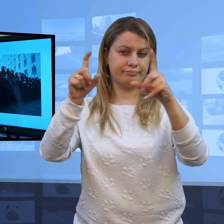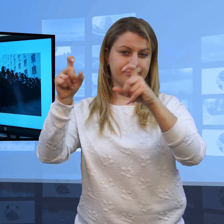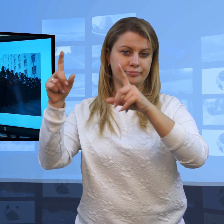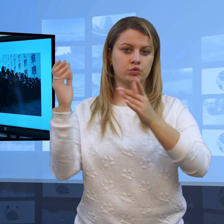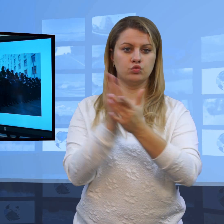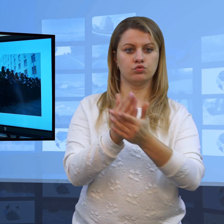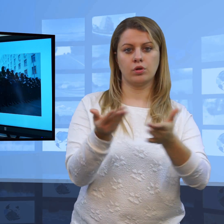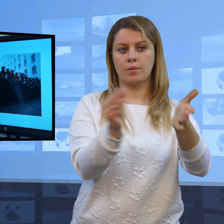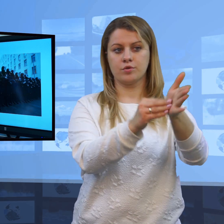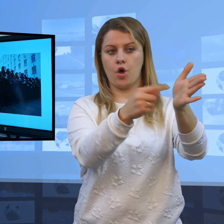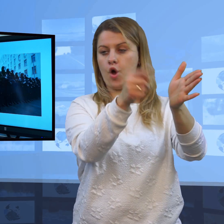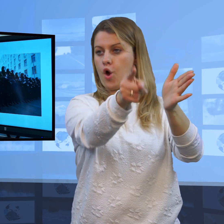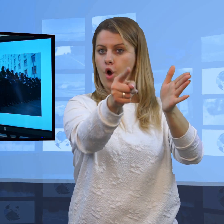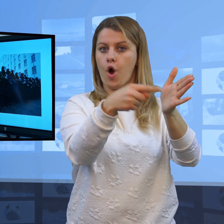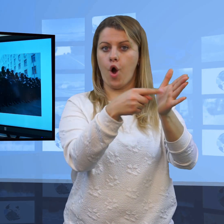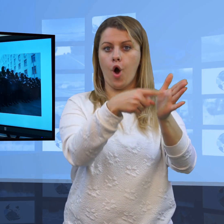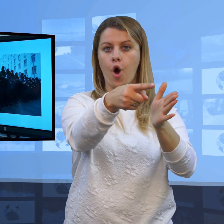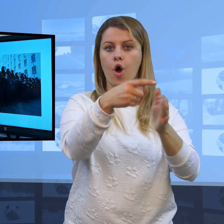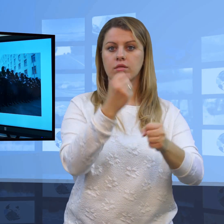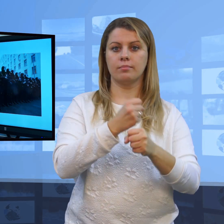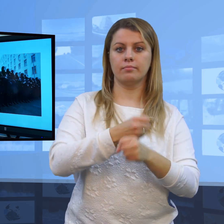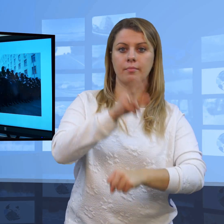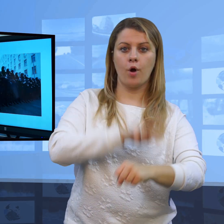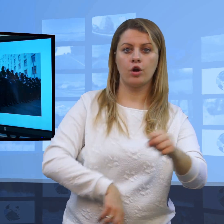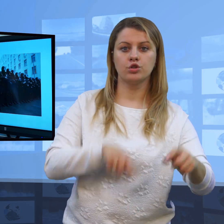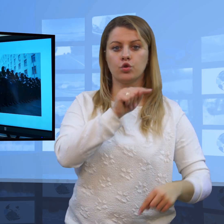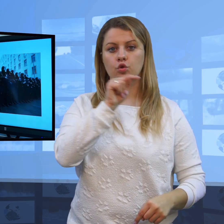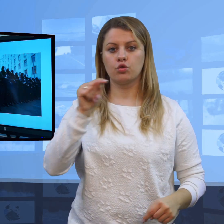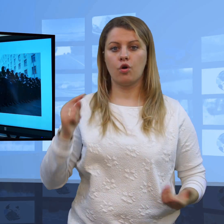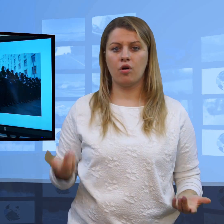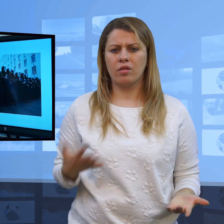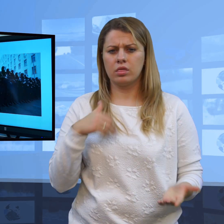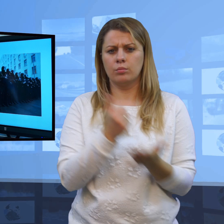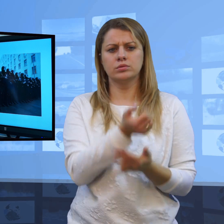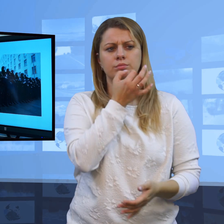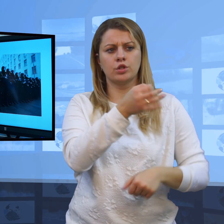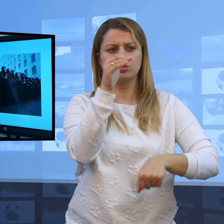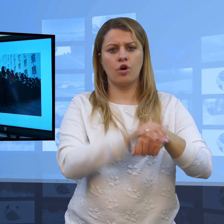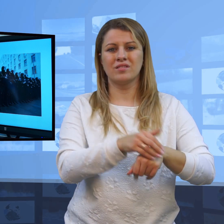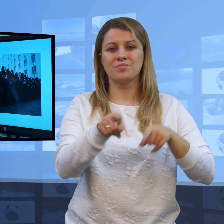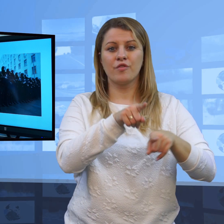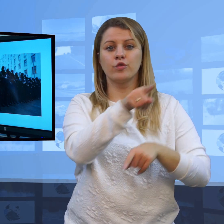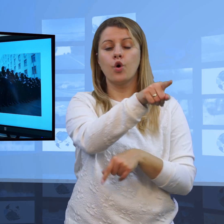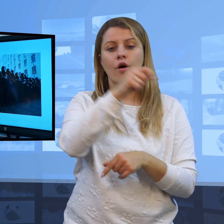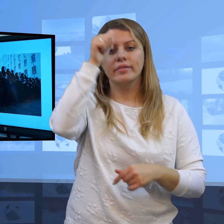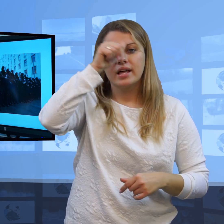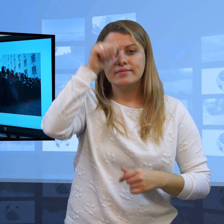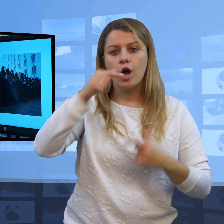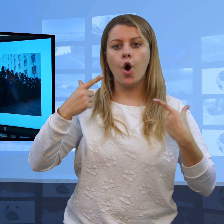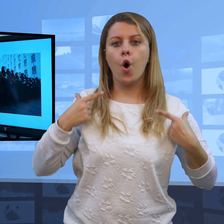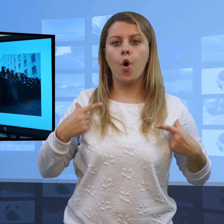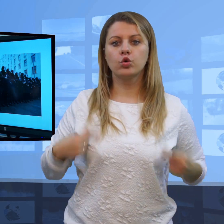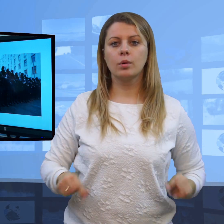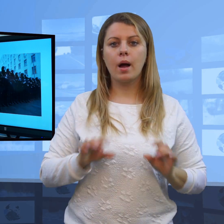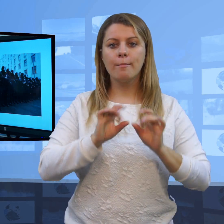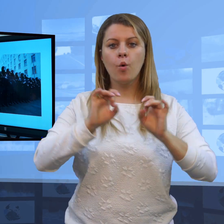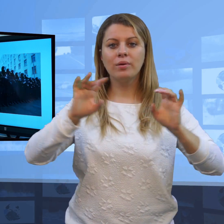robić im zdjęcia, nagrywać i nie trzeba pytać o zgodę, czy można to pokazać. Takie są zasady. Dotyczy to też